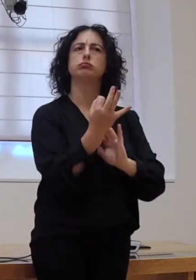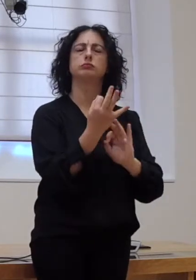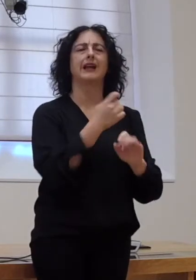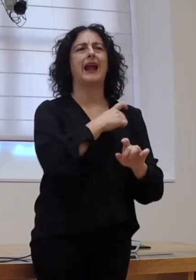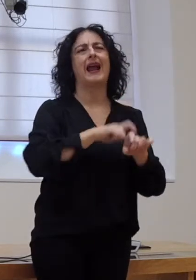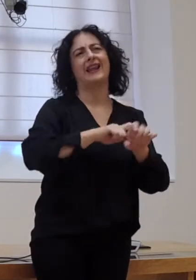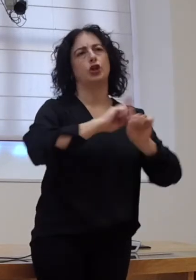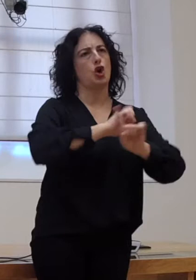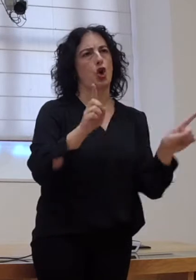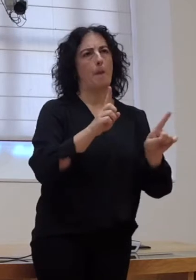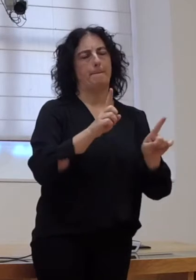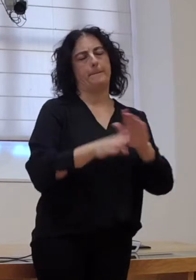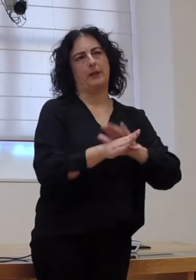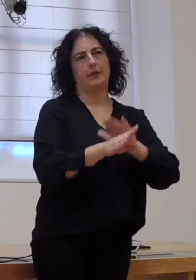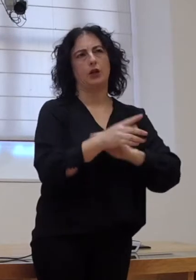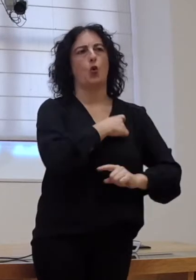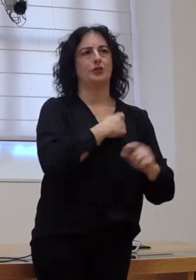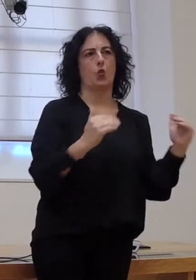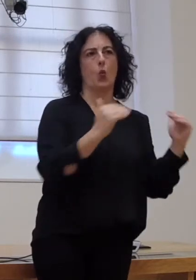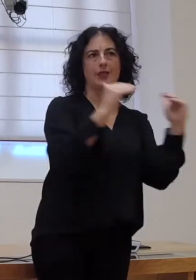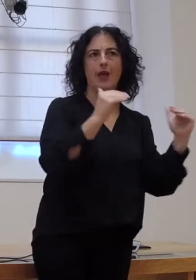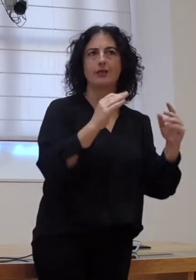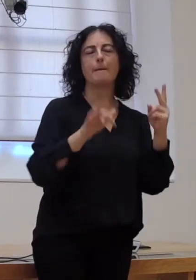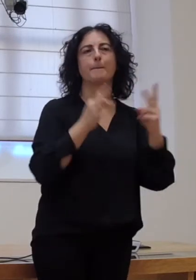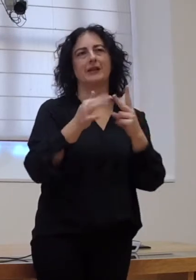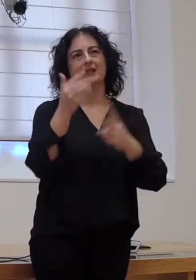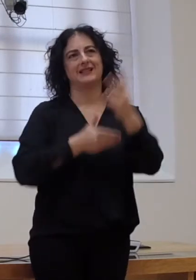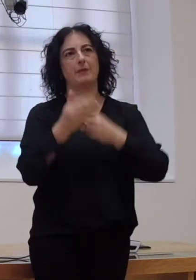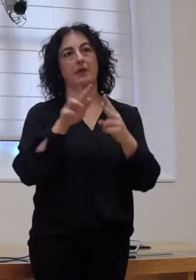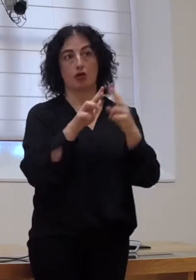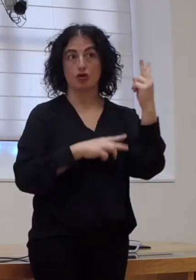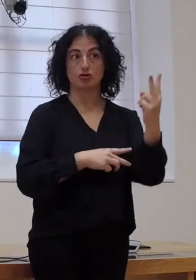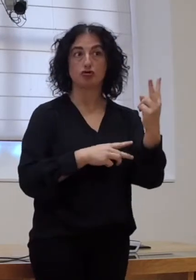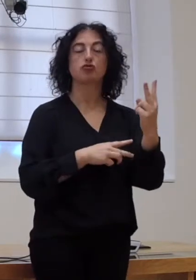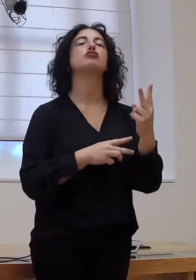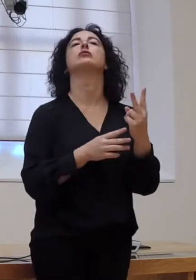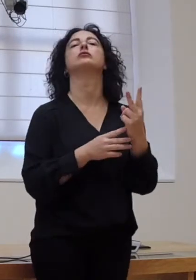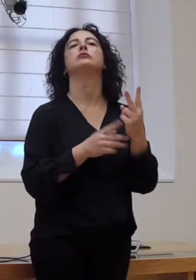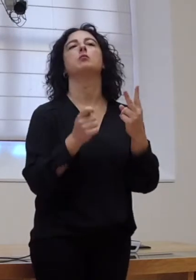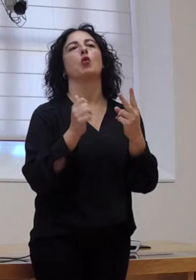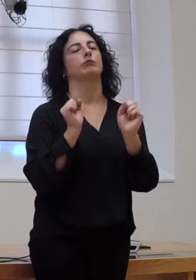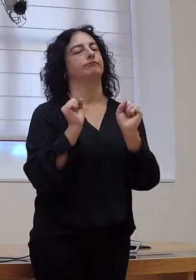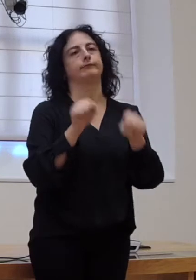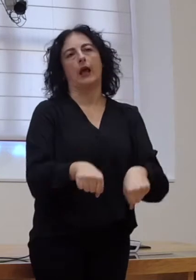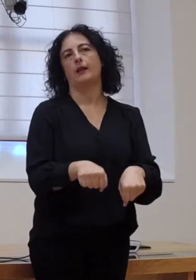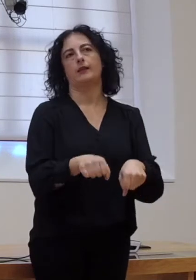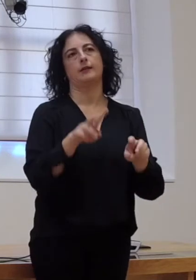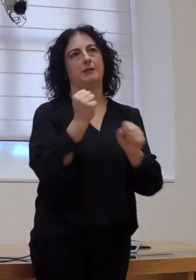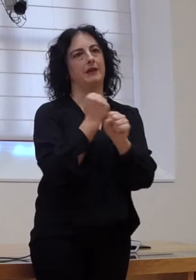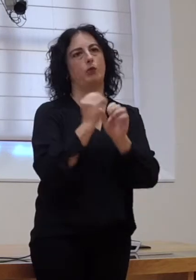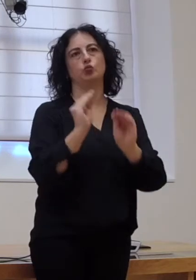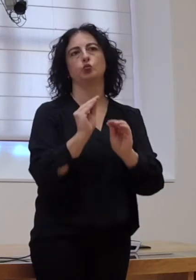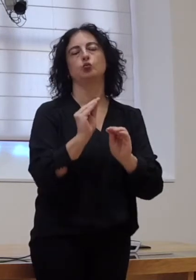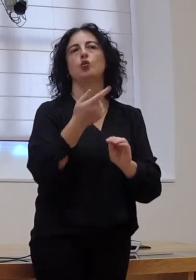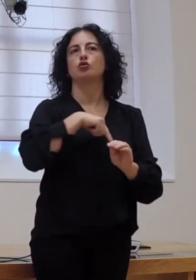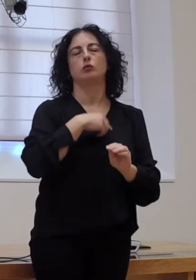permanente tanto a Comisión de Igualdade como a de Discapacidade, pero ambas, pois, van atrasadas nos seus traballos, a nos